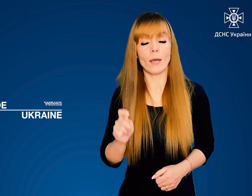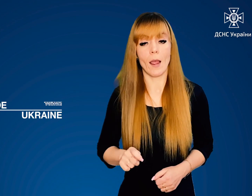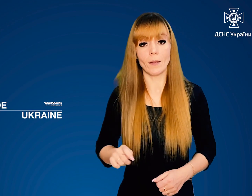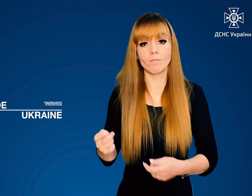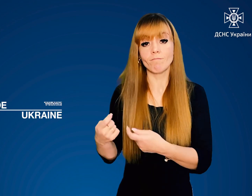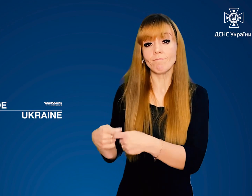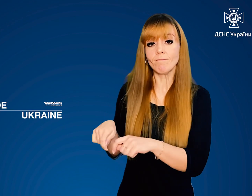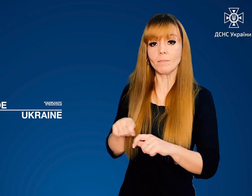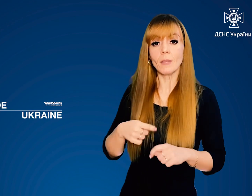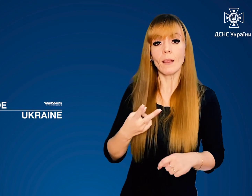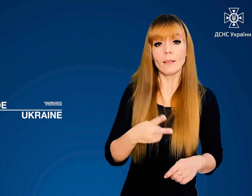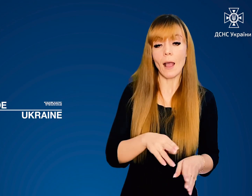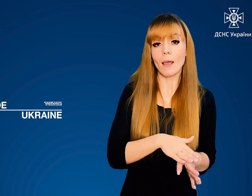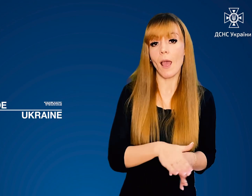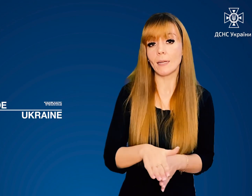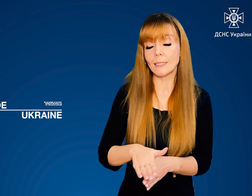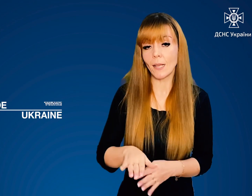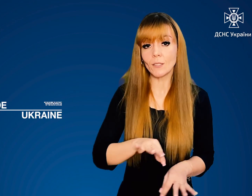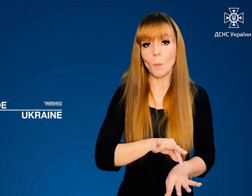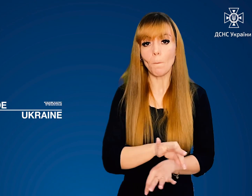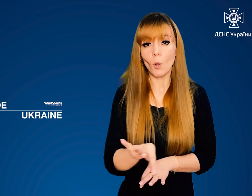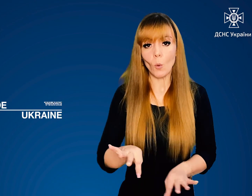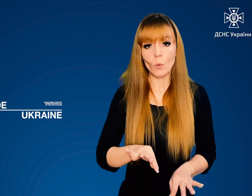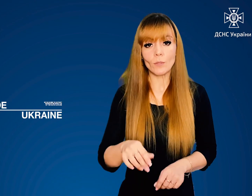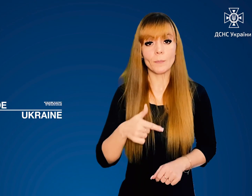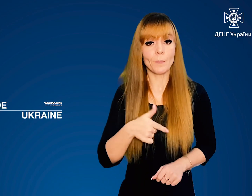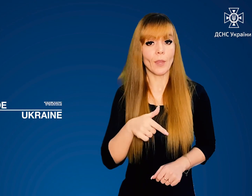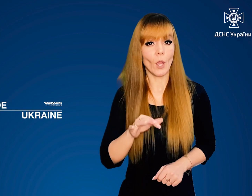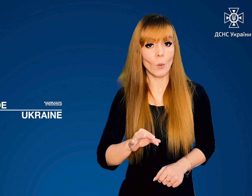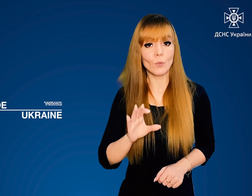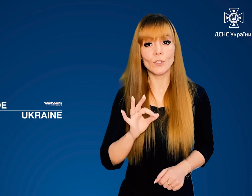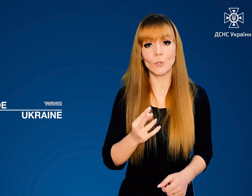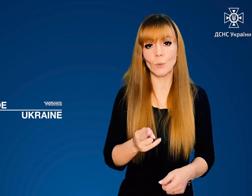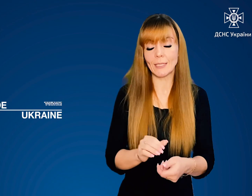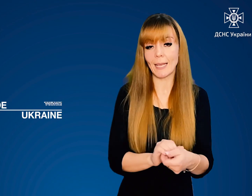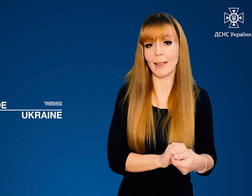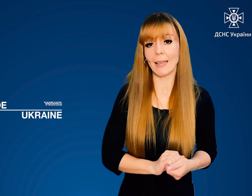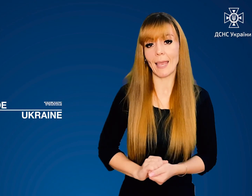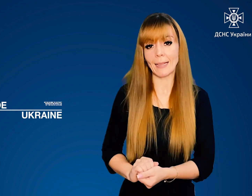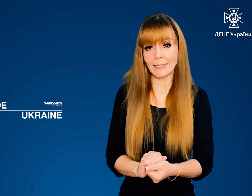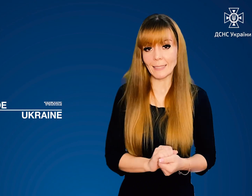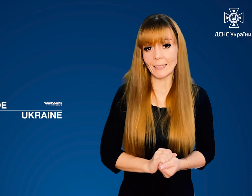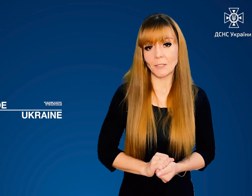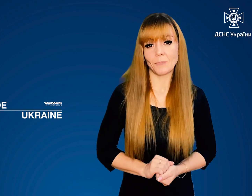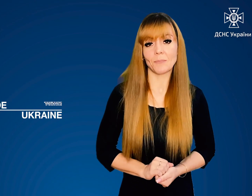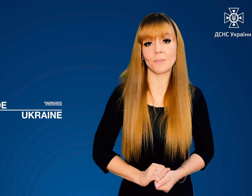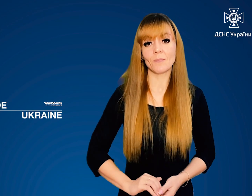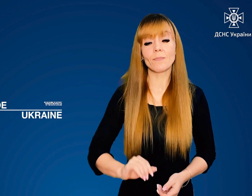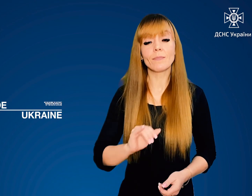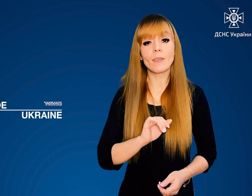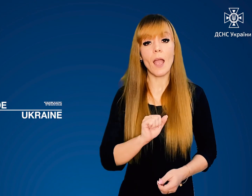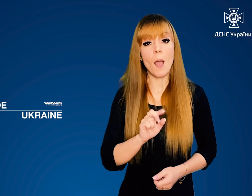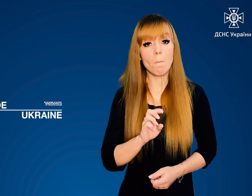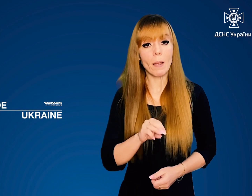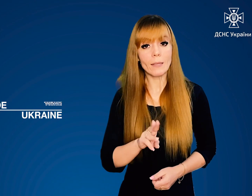переданих для реалізації проєкту громадської організації «Громадський рух «Соціальна єдність», «Абетка